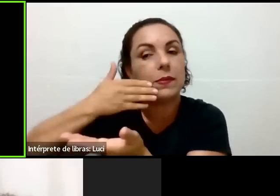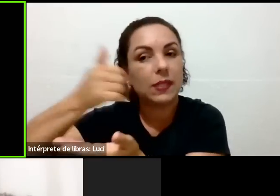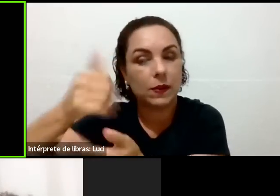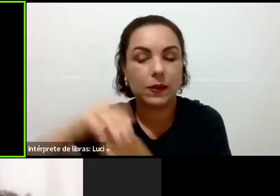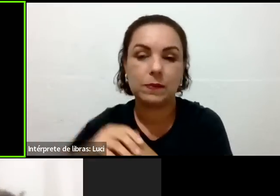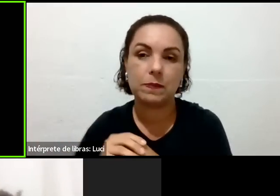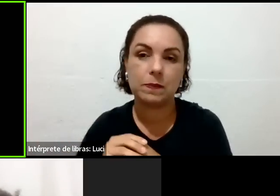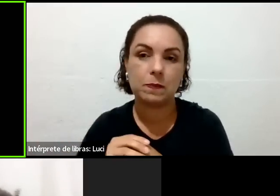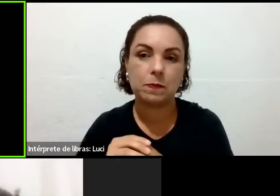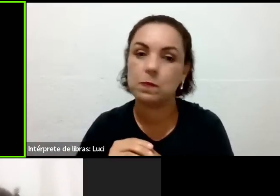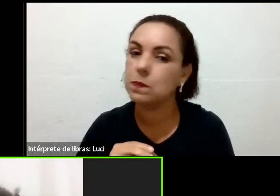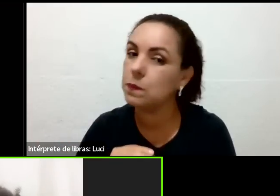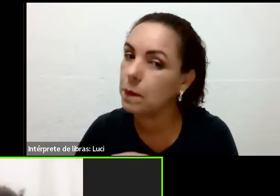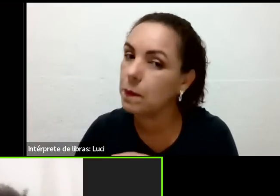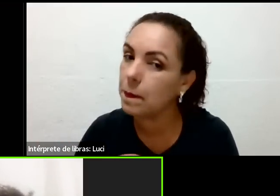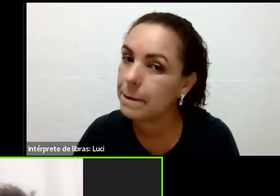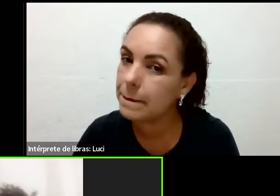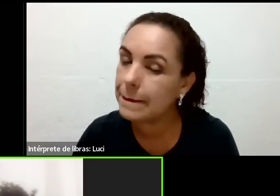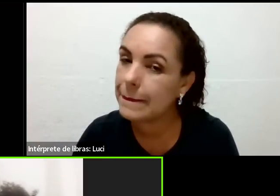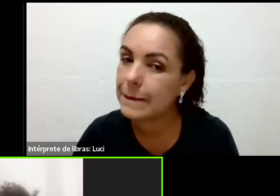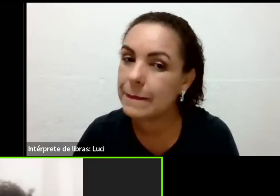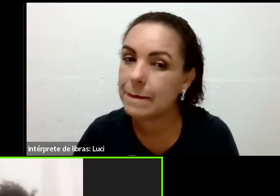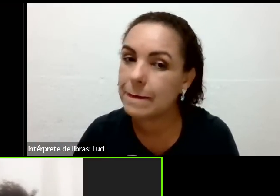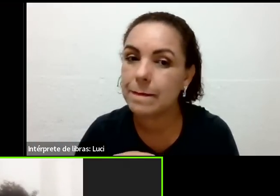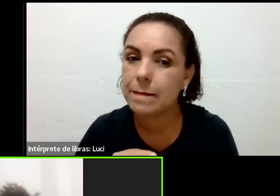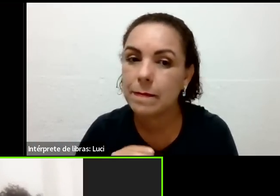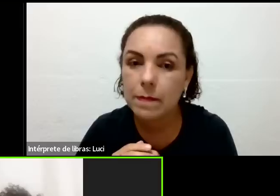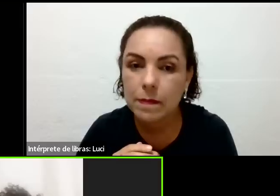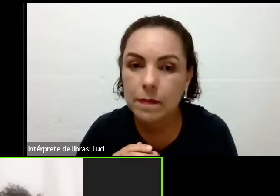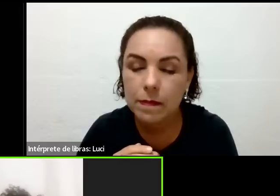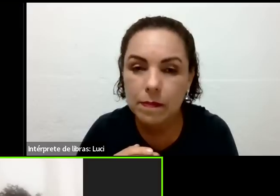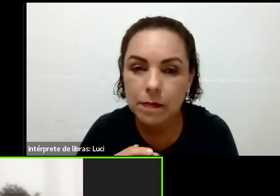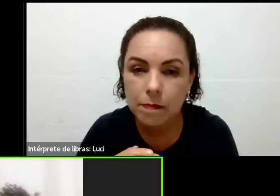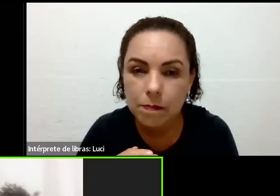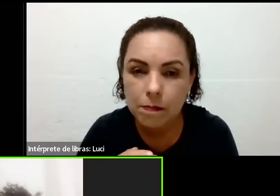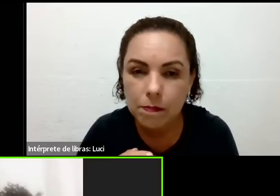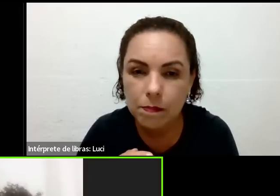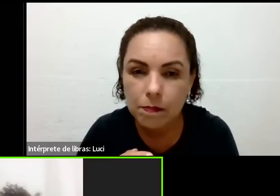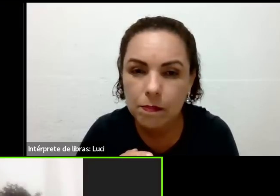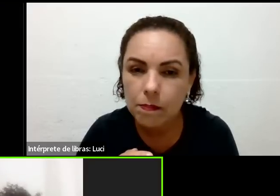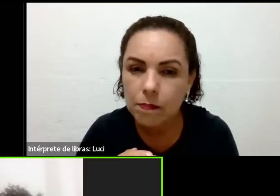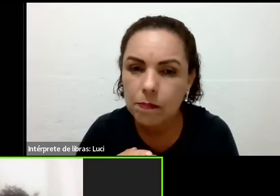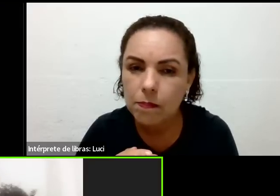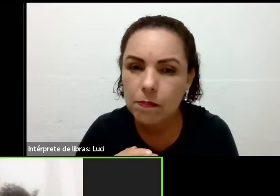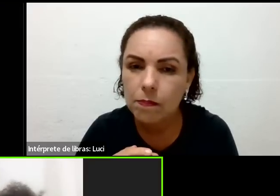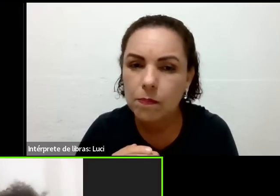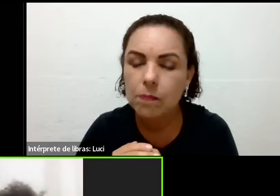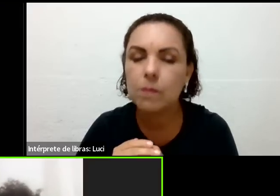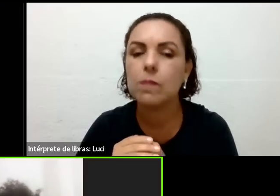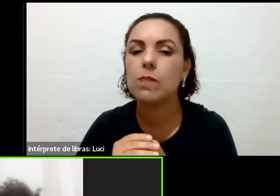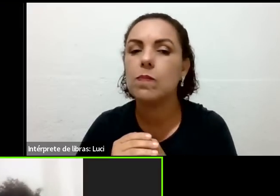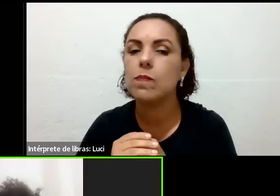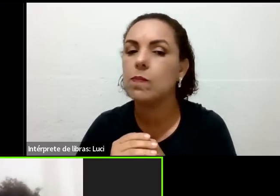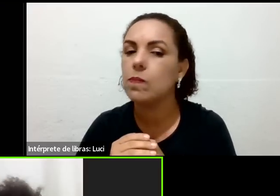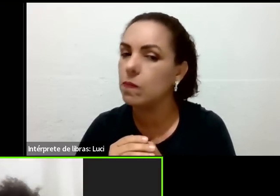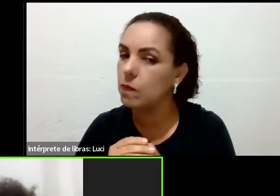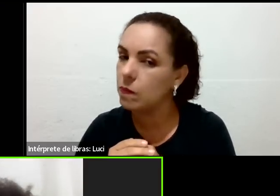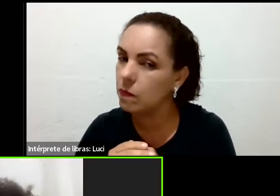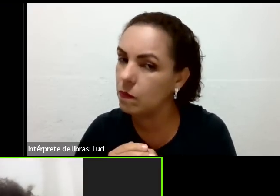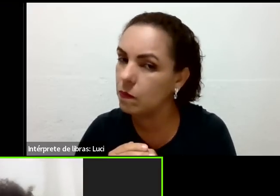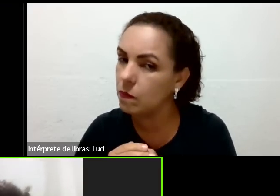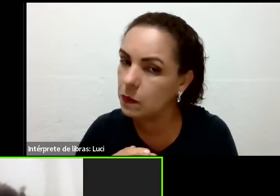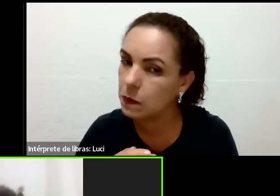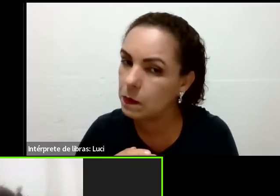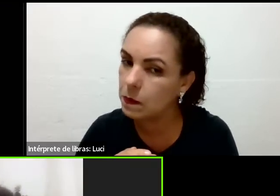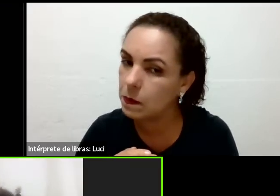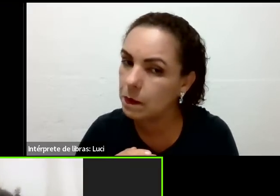devido a alguns problemas também que a gente tem passado aqui, a família inteira, eu, minhas duas filhas, que são adolescentes, estão com